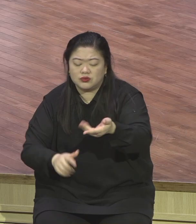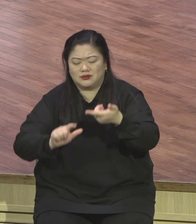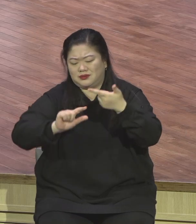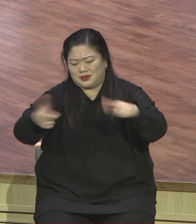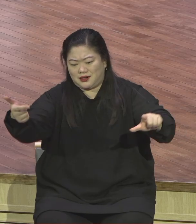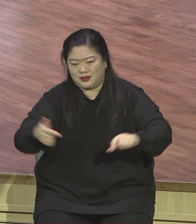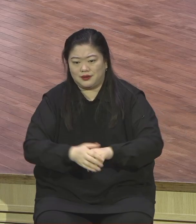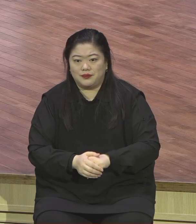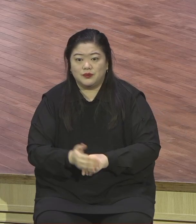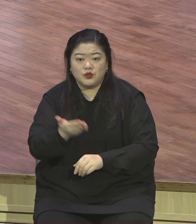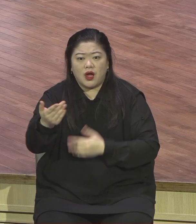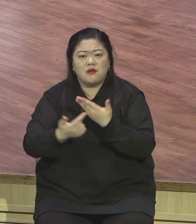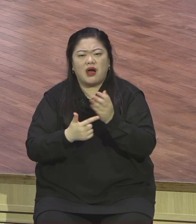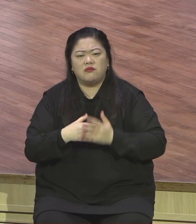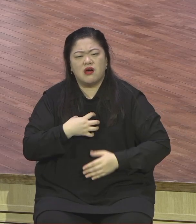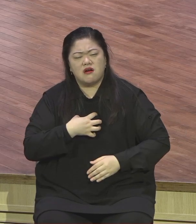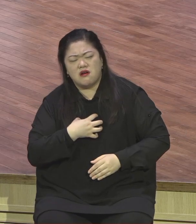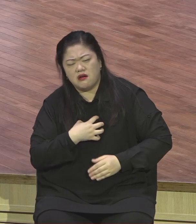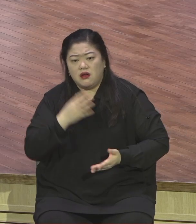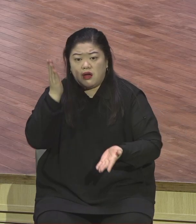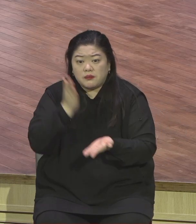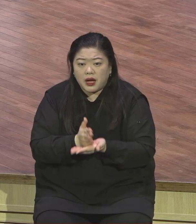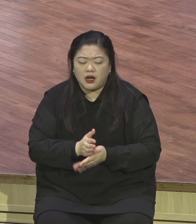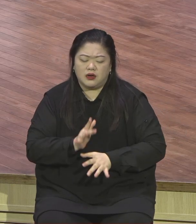근심하지도 말고 두려워하지도 말라